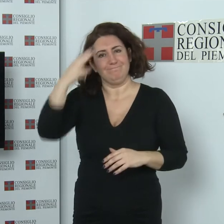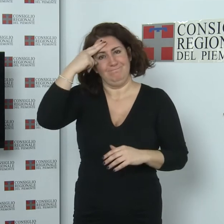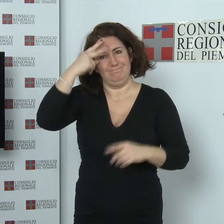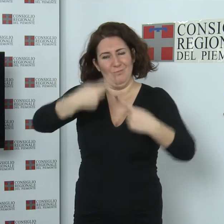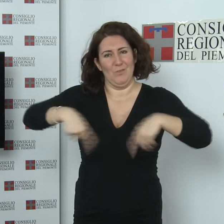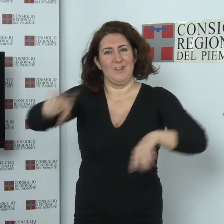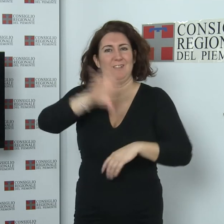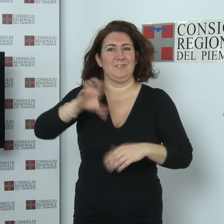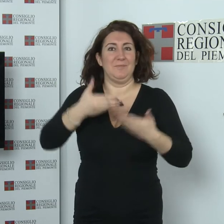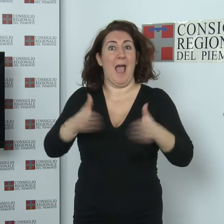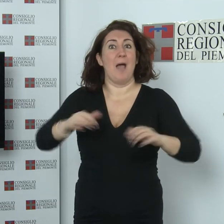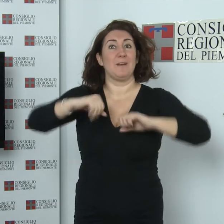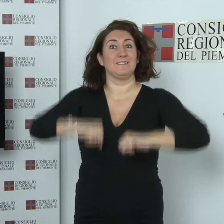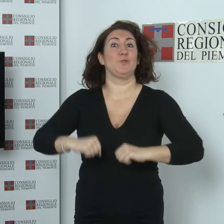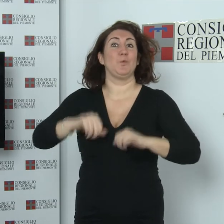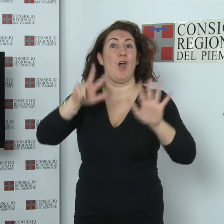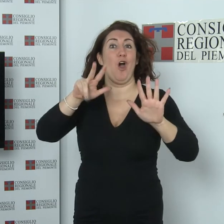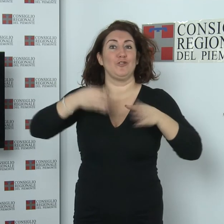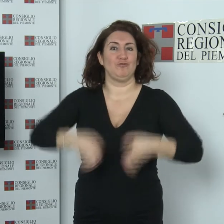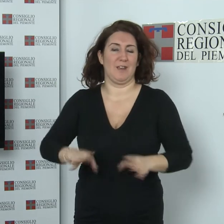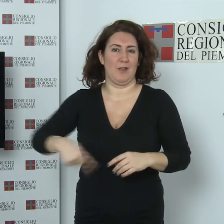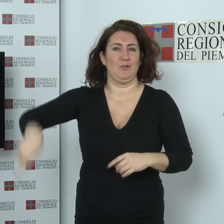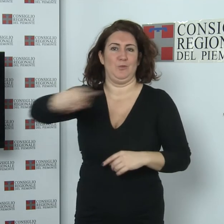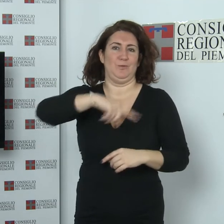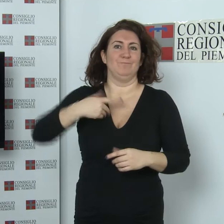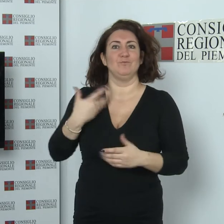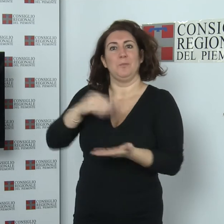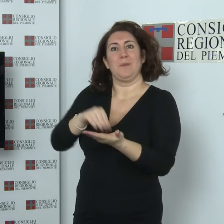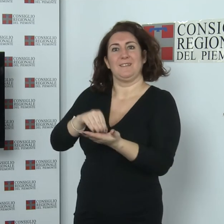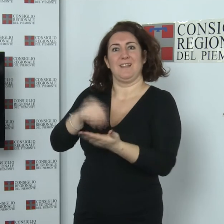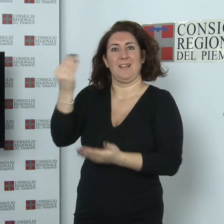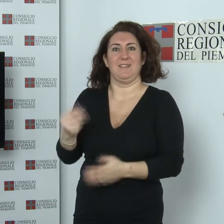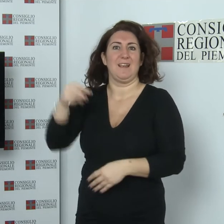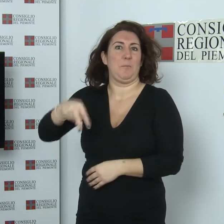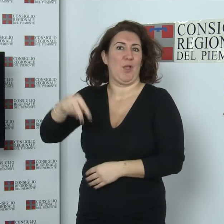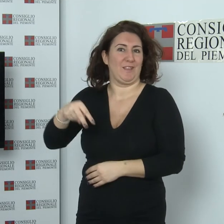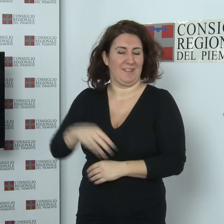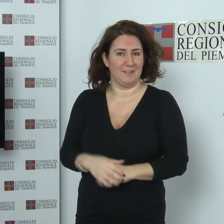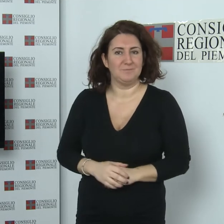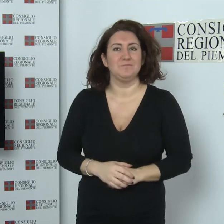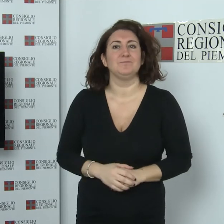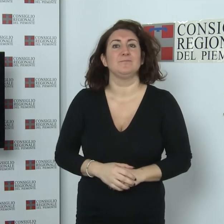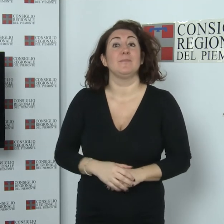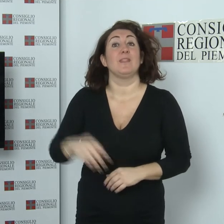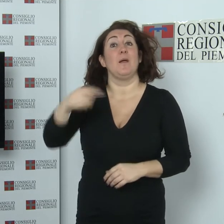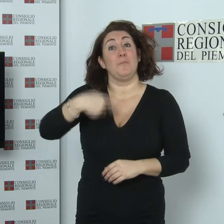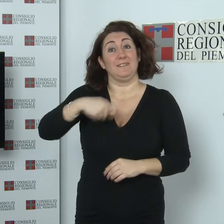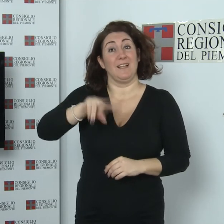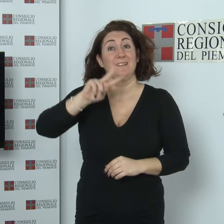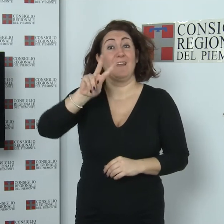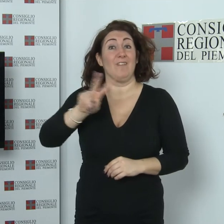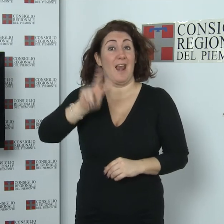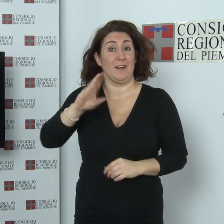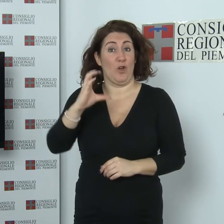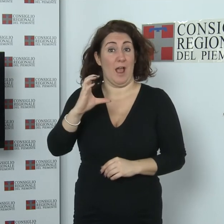apertura di seduta l'8 gennaio, alla presenza della nipote Piera Levi Montalcini. Il presidente Valerio Cattaneo ha